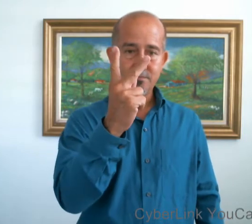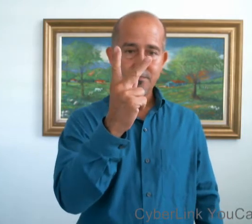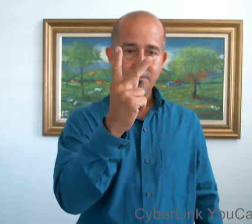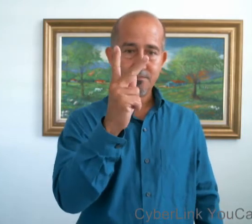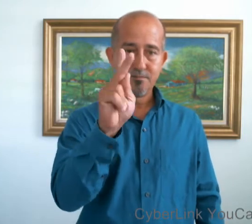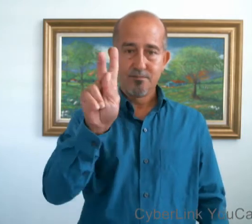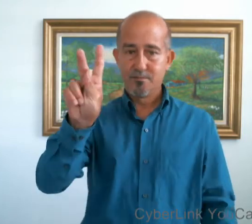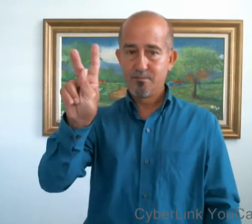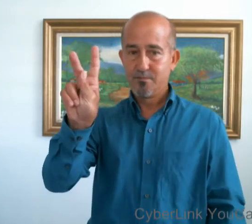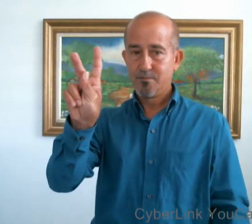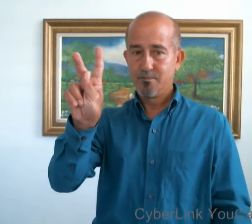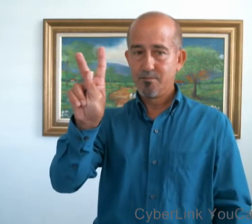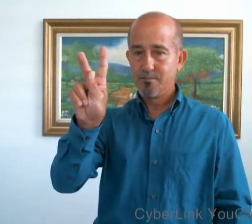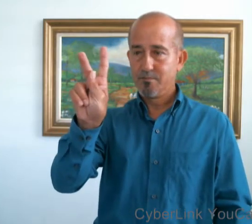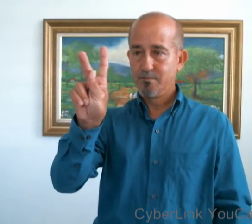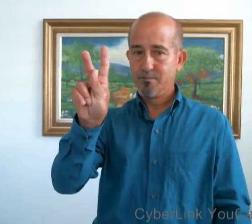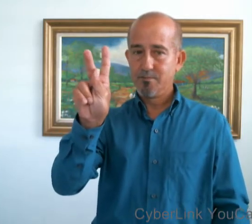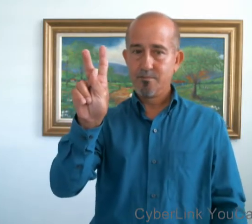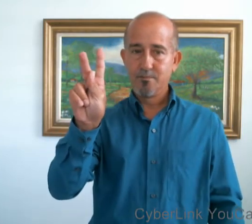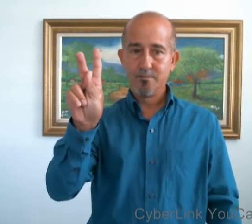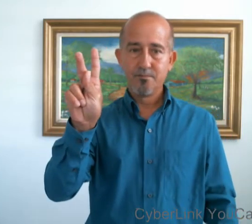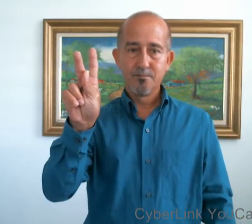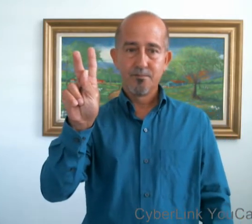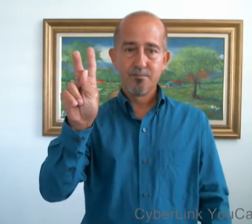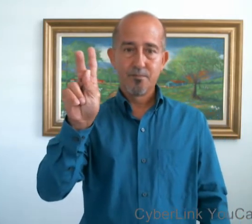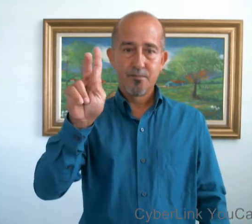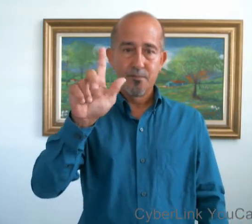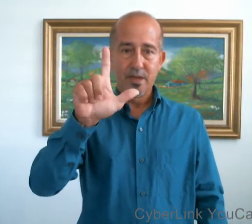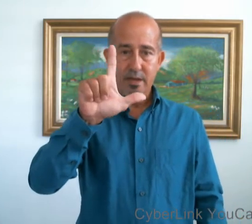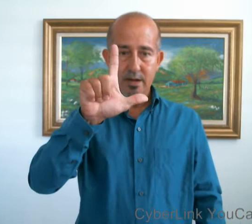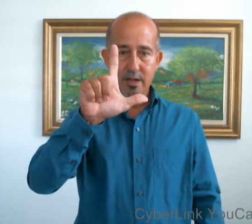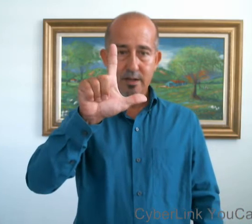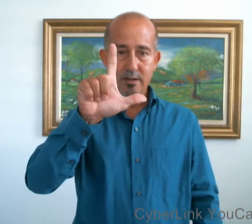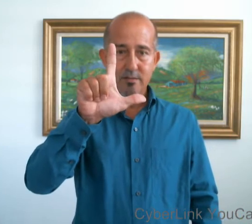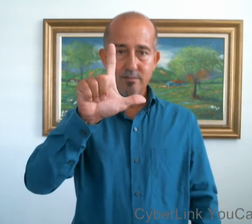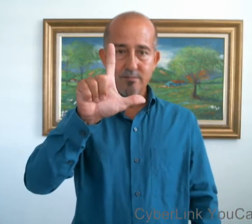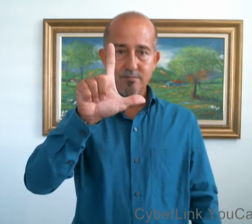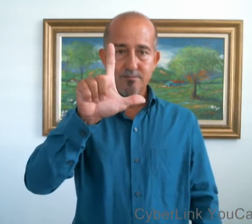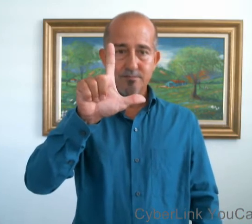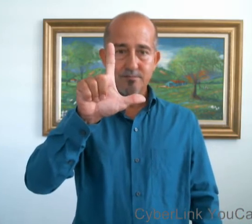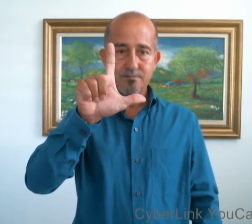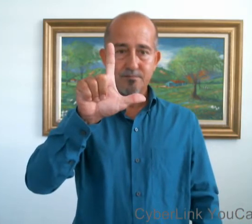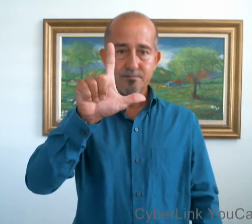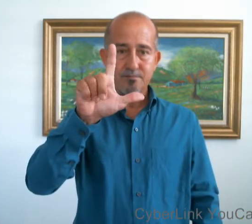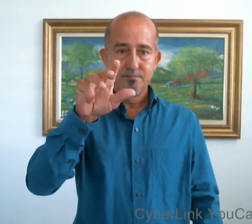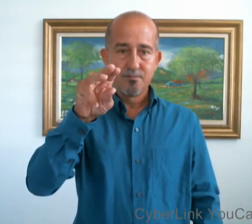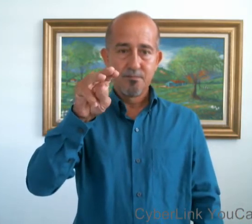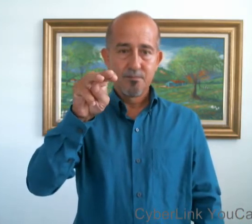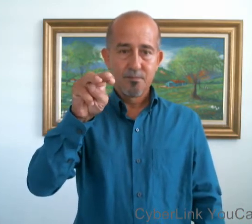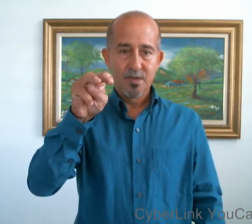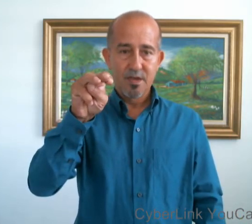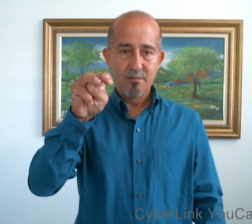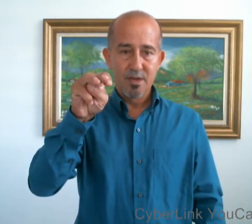L, M.